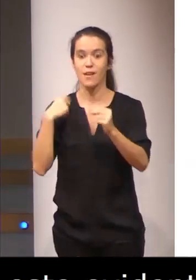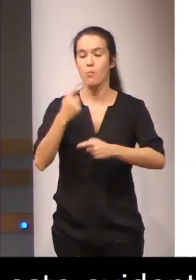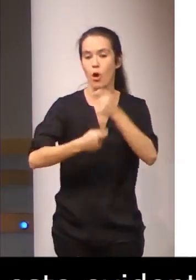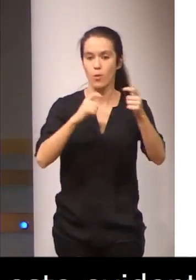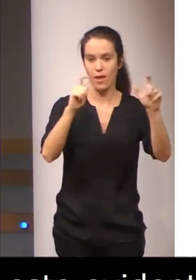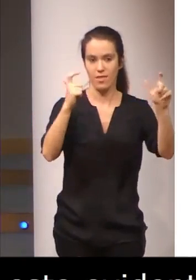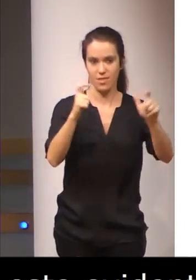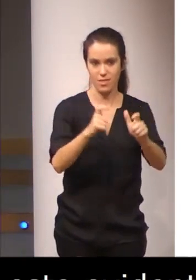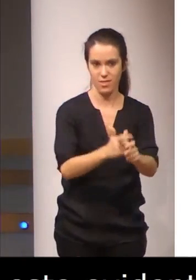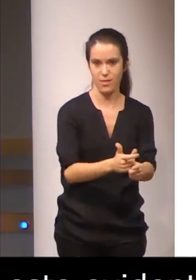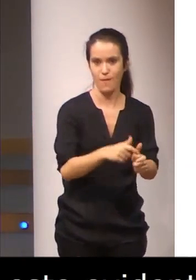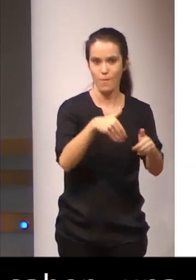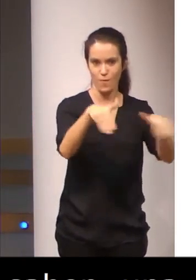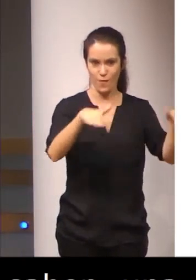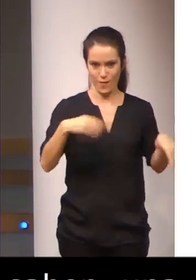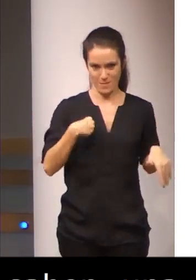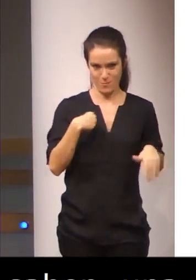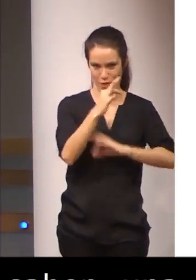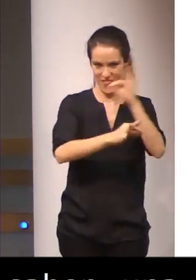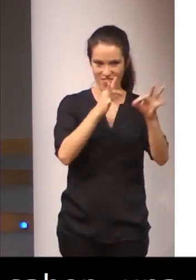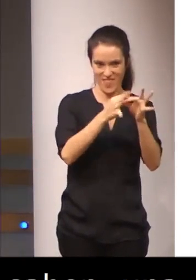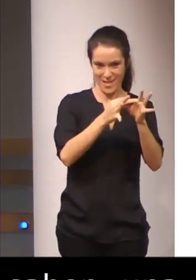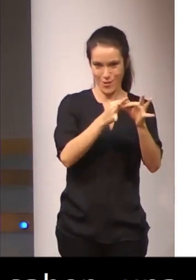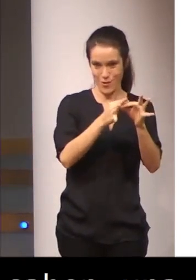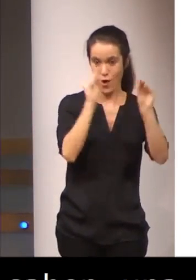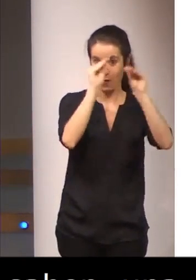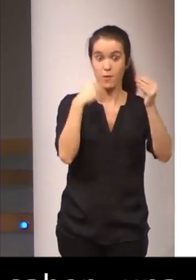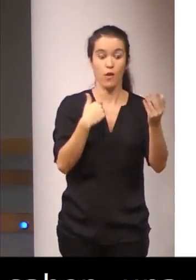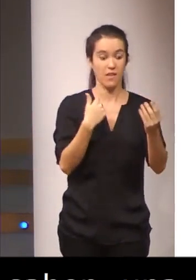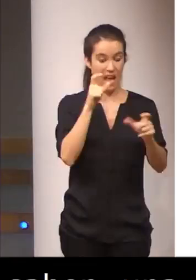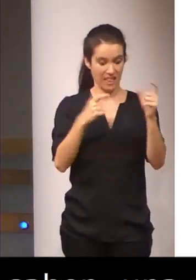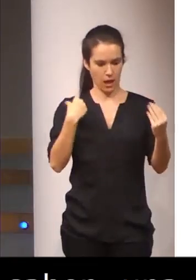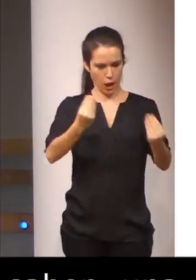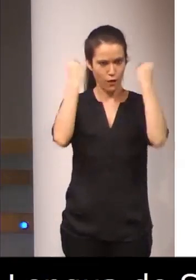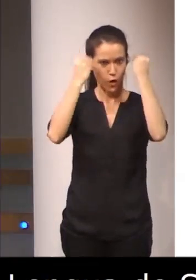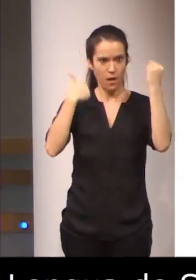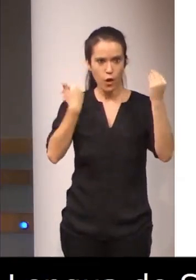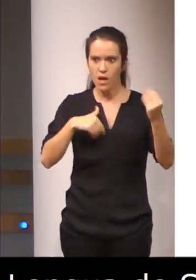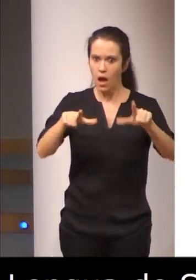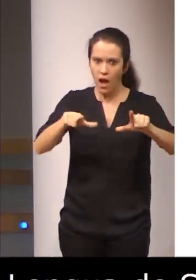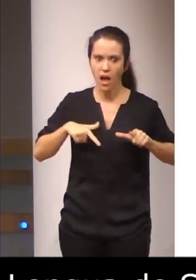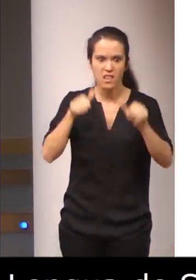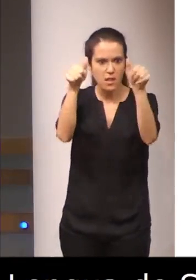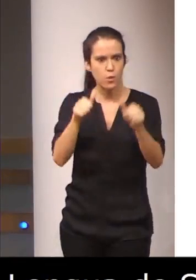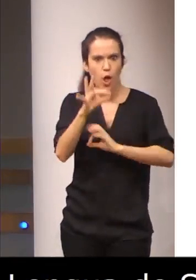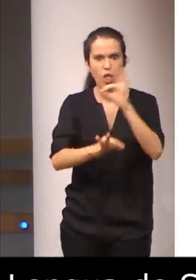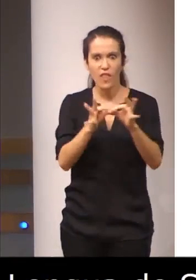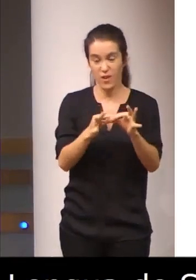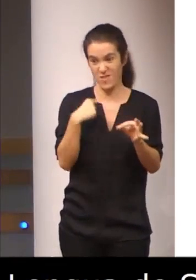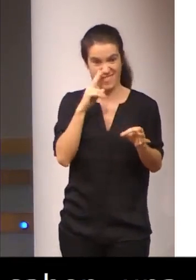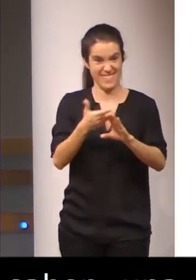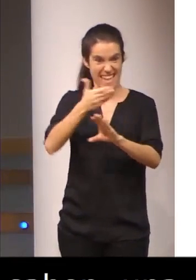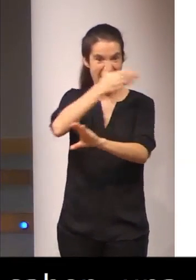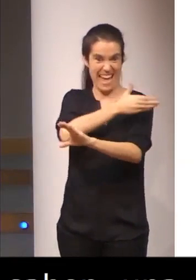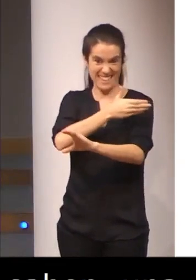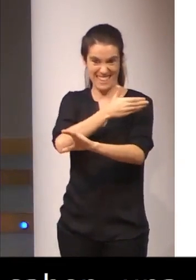Evidentemente, esto supone que aquellos que se han formado en esta titulación muestren inquietudes, como hemos visto y como ha transmitido el propio